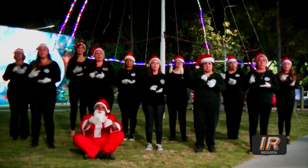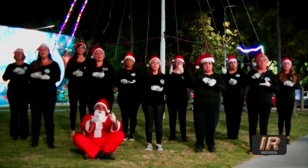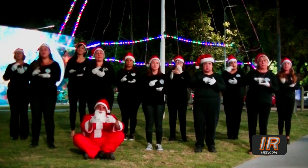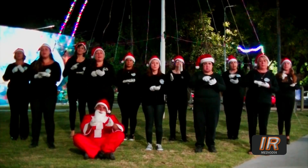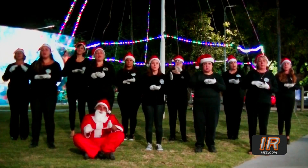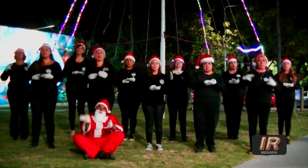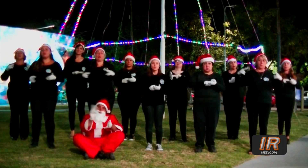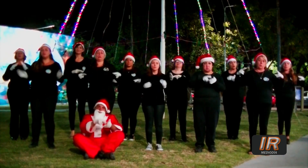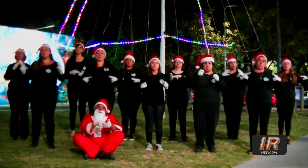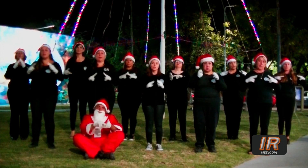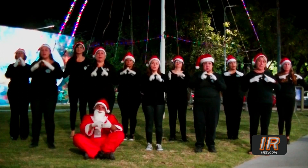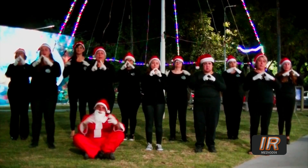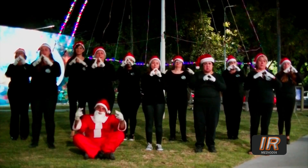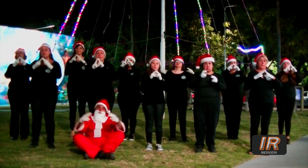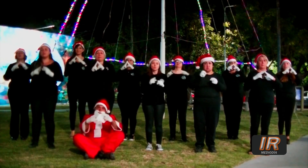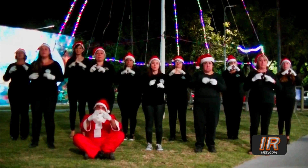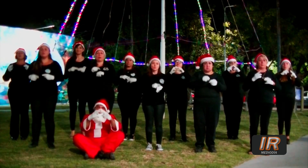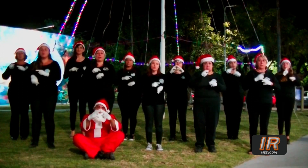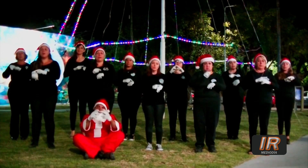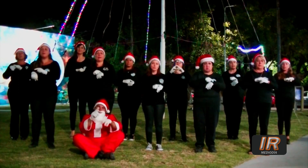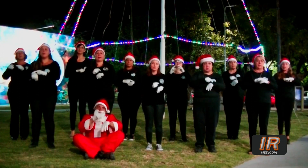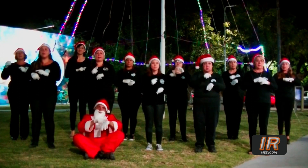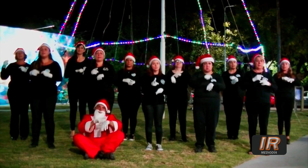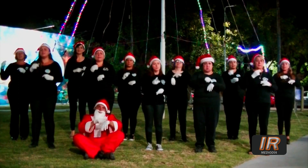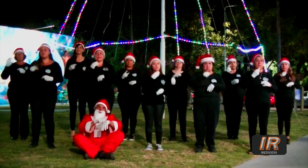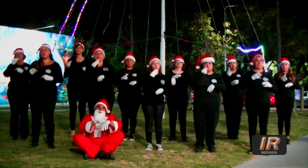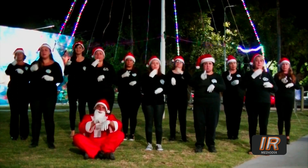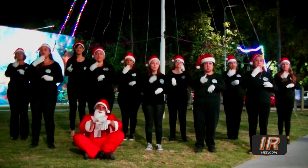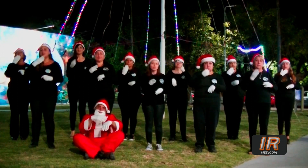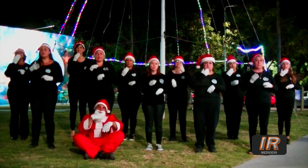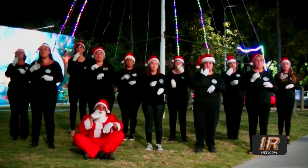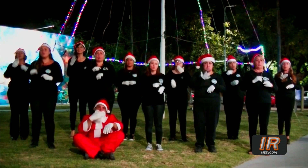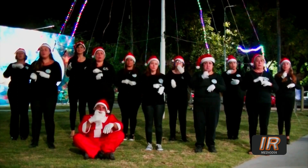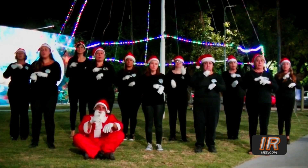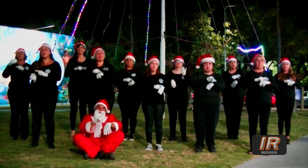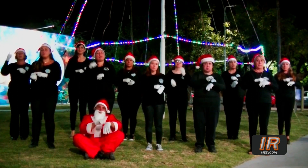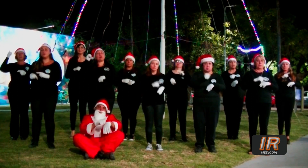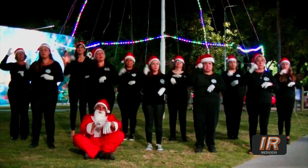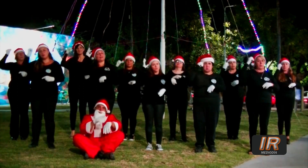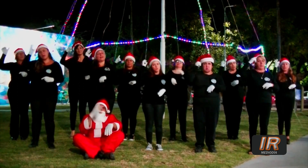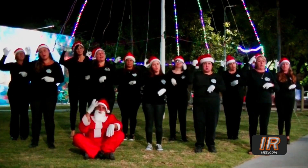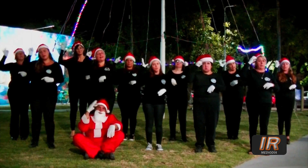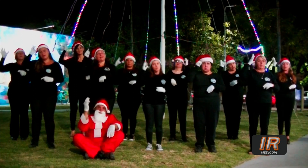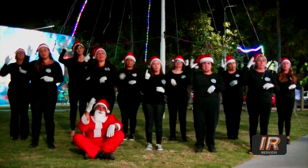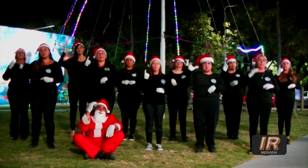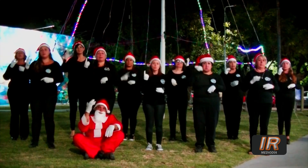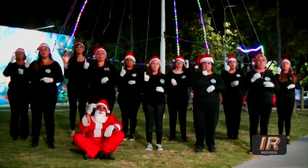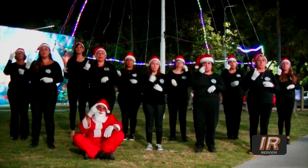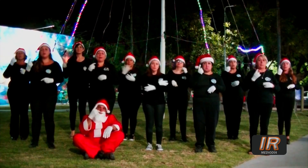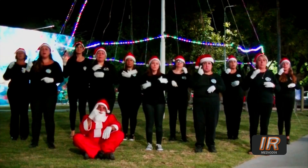se vuelven a encontrar. Tiempo de agradecer, tiempo de perdonar, y en